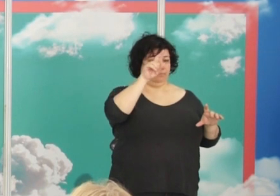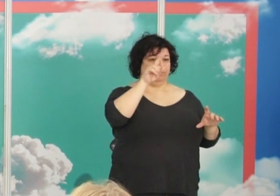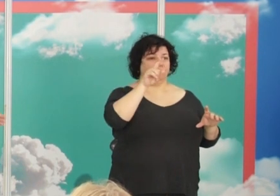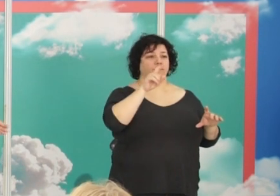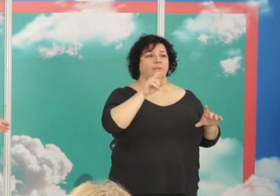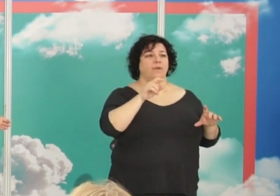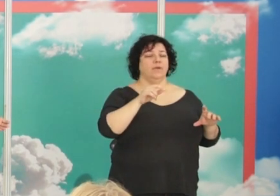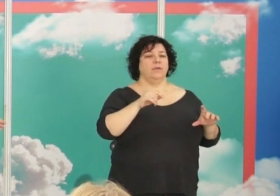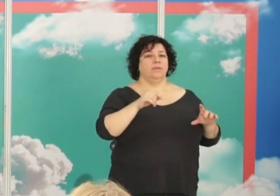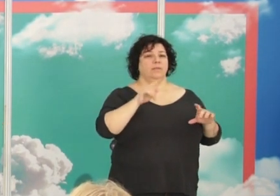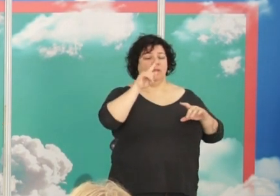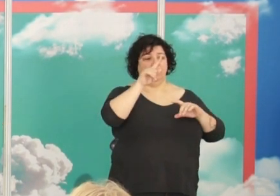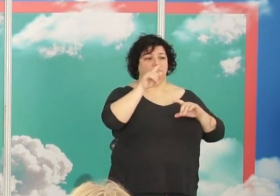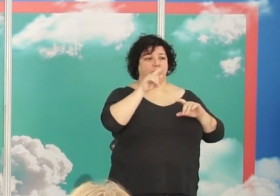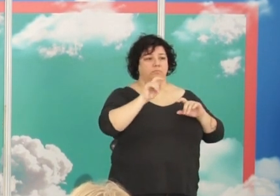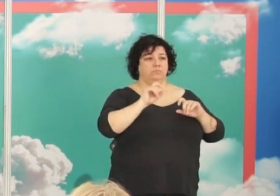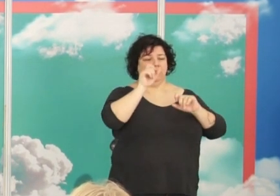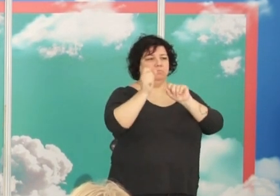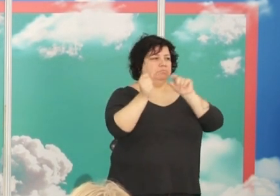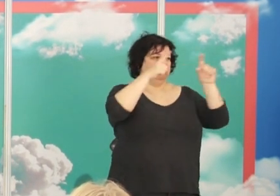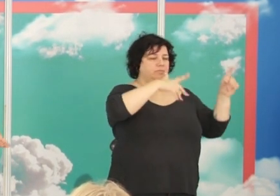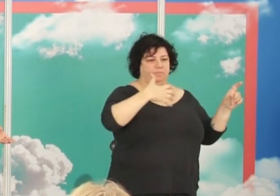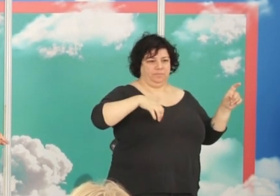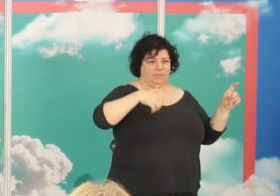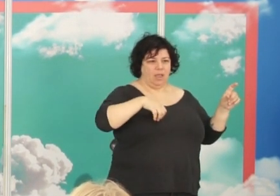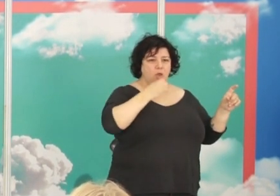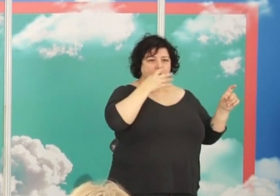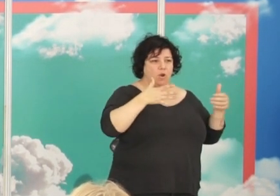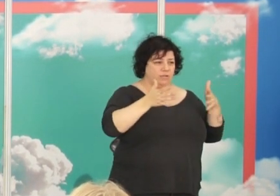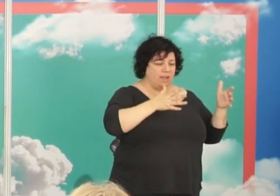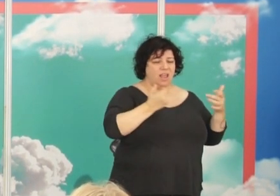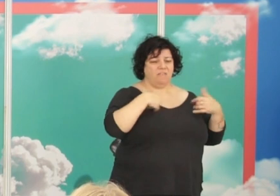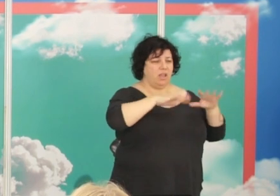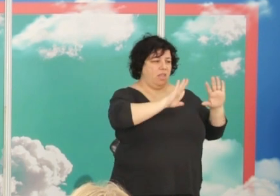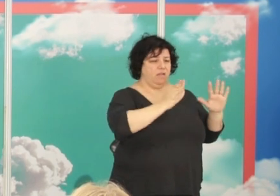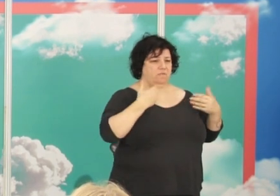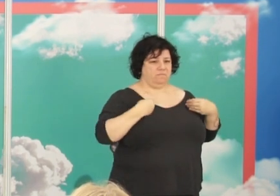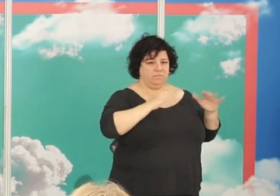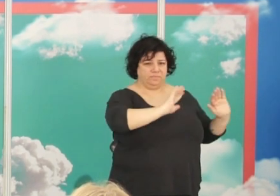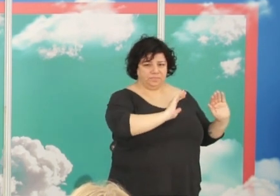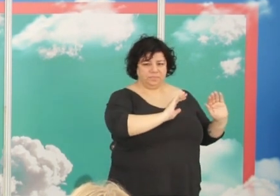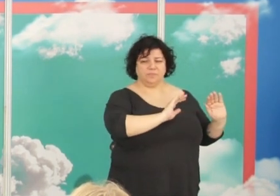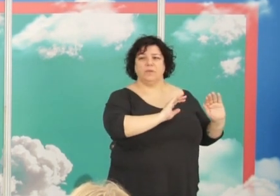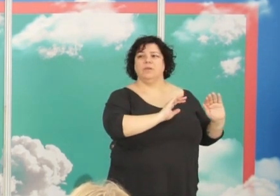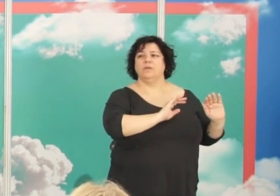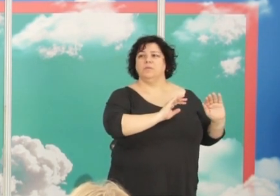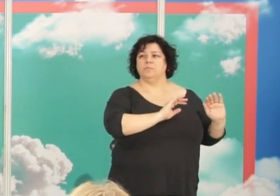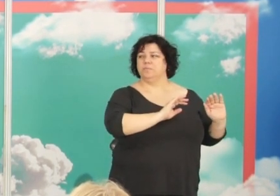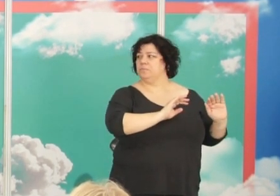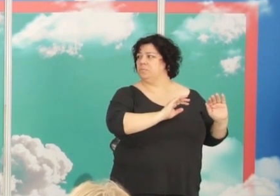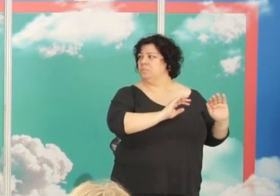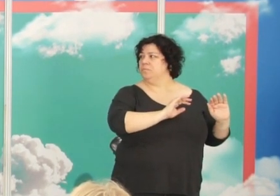parte hacia Buenos Aires que es donde definitivamente se instala. Este es